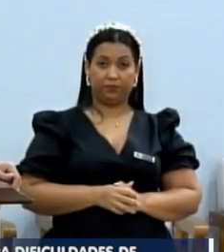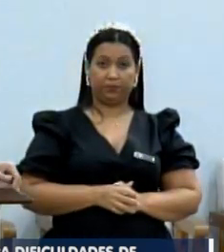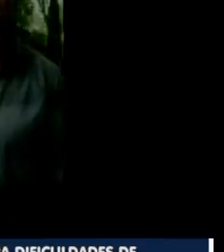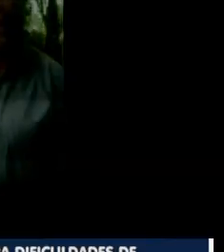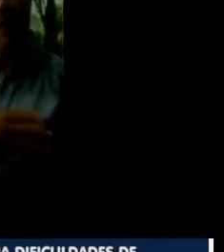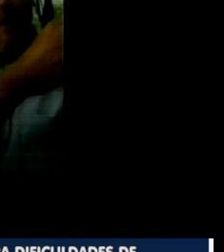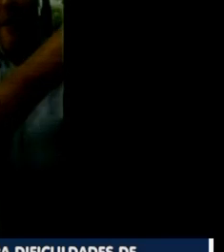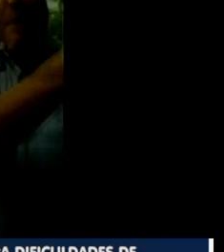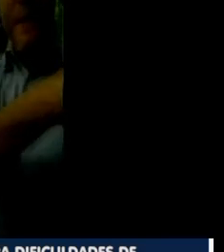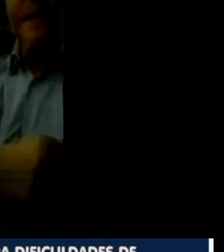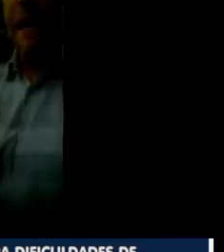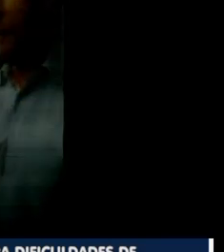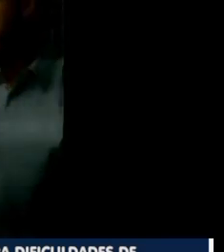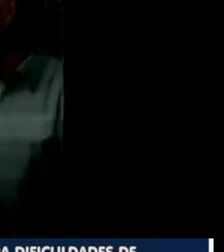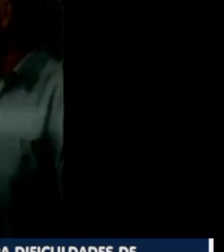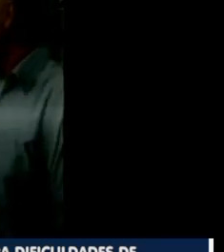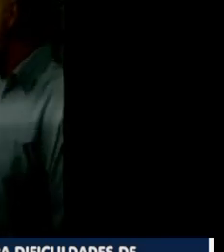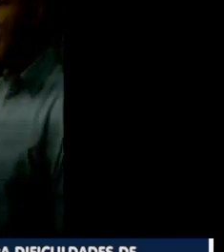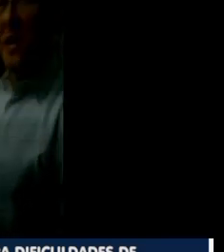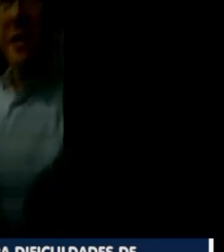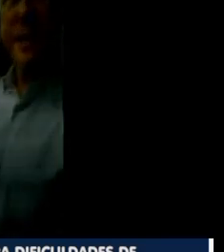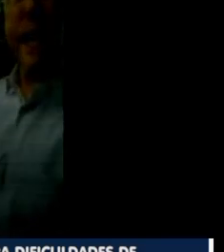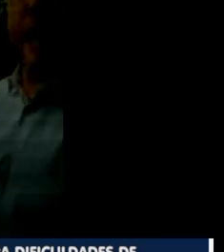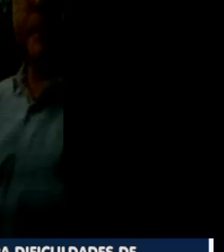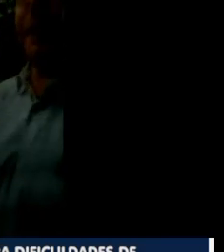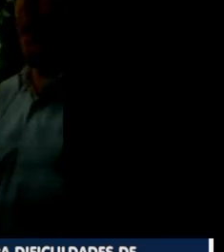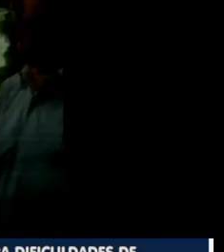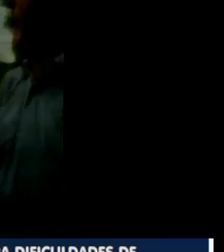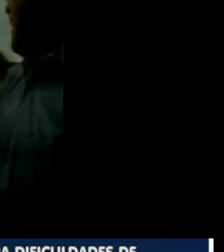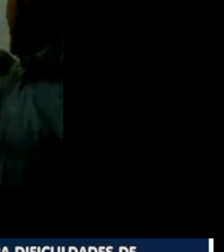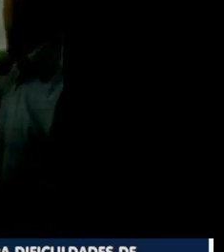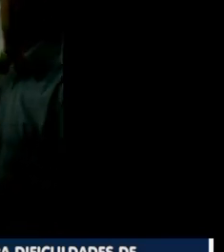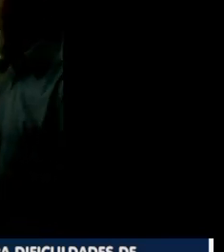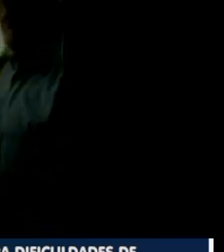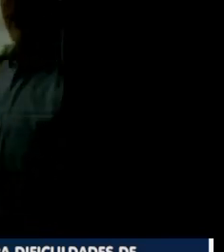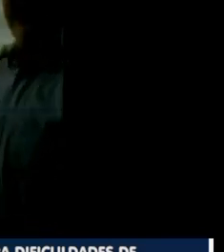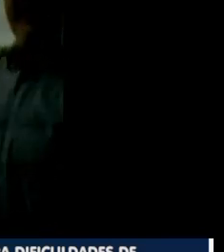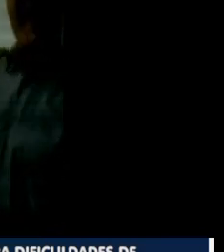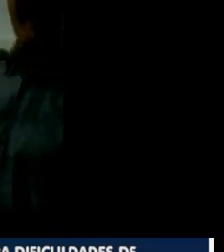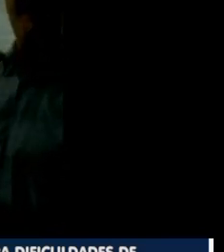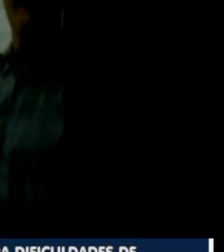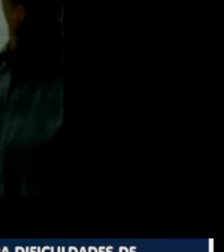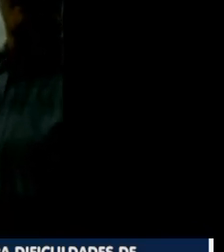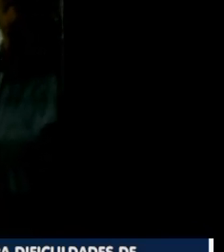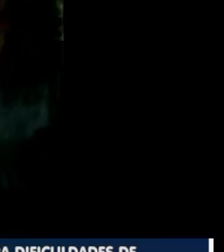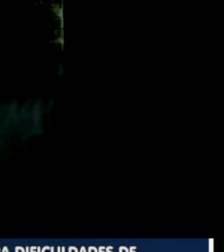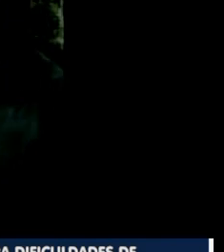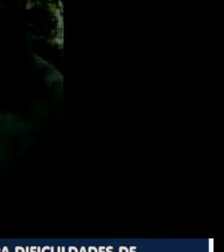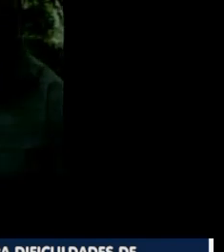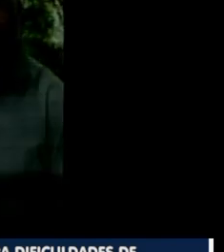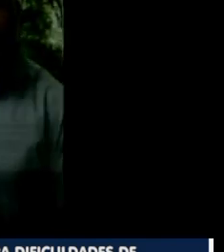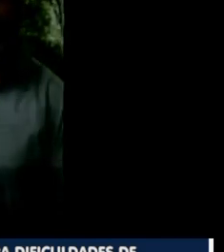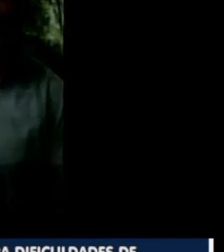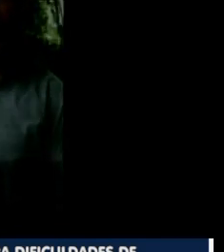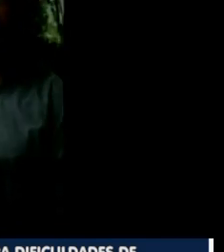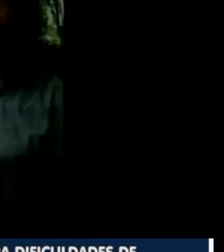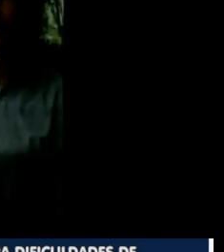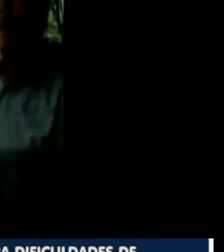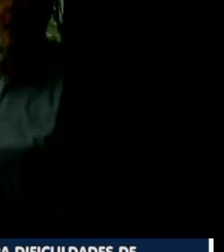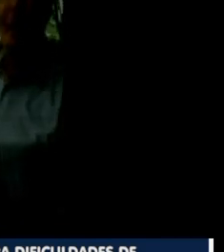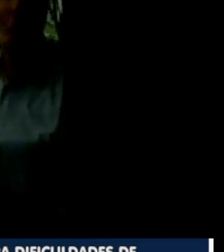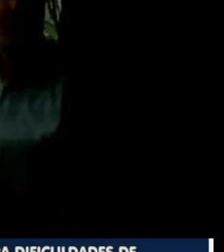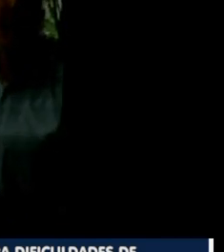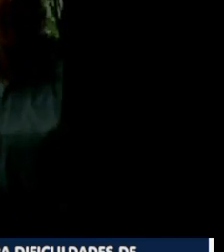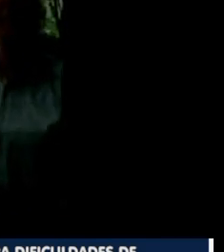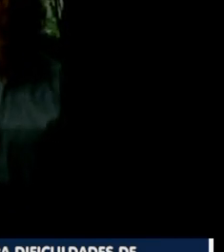Uma olhadinha aqui especial. Então, para a gente encerrar, pessoal, infelizmente, mais uma dor de